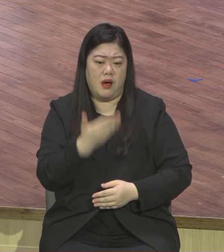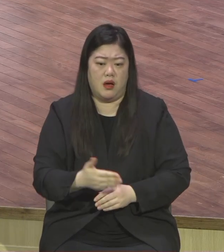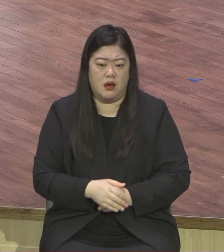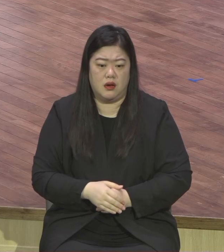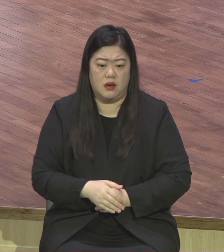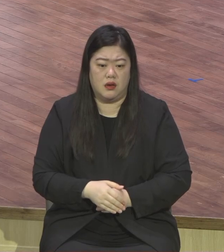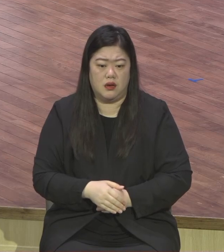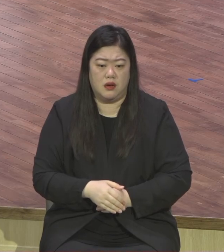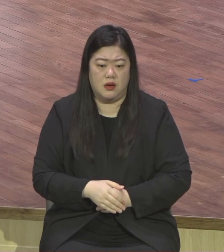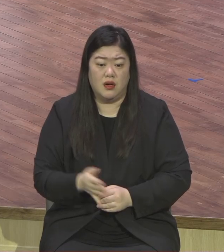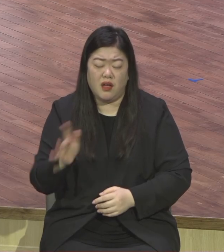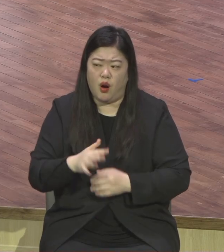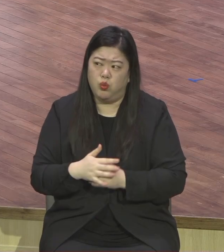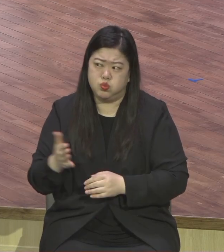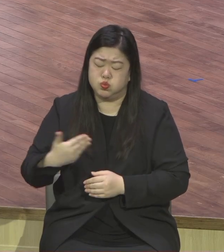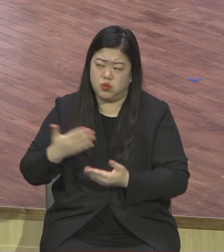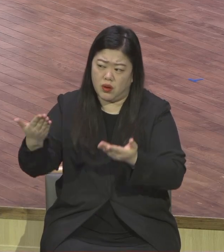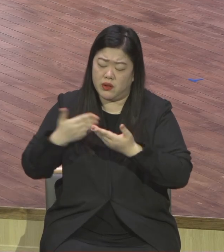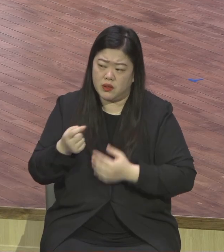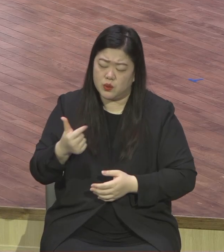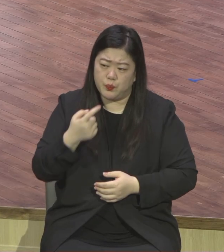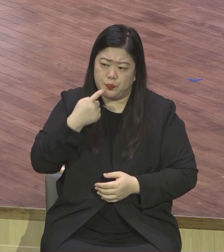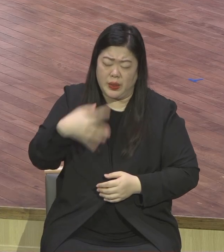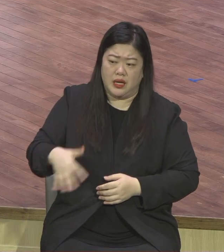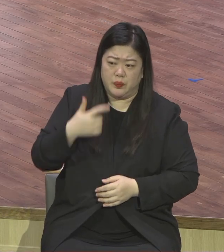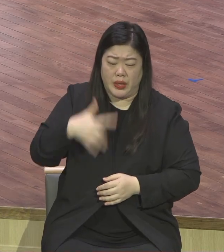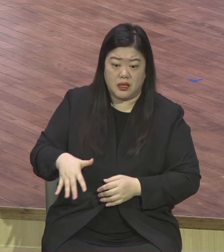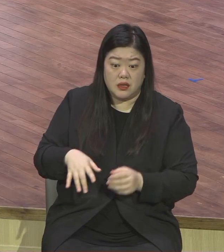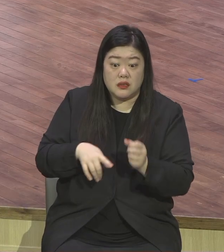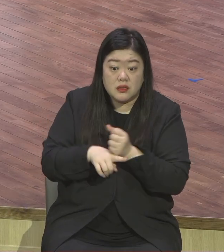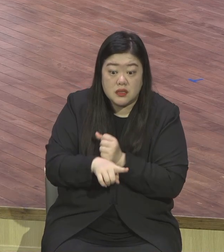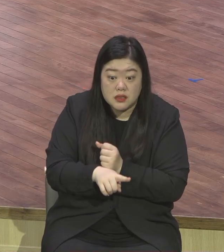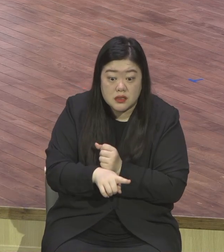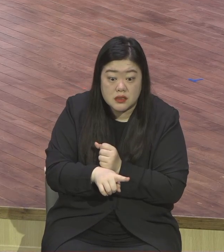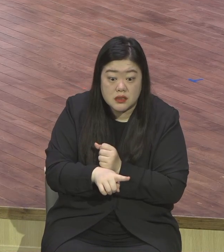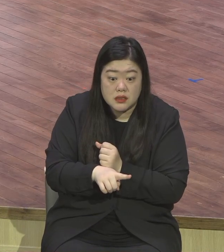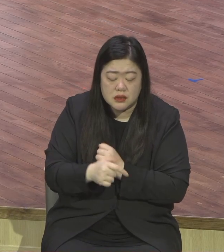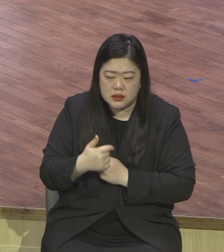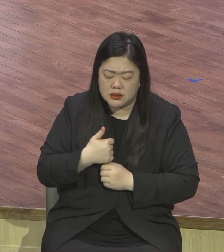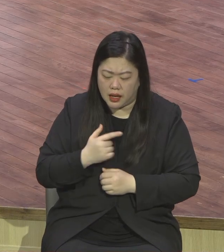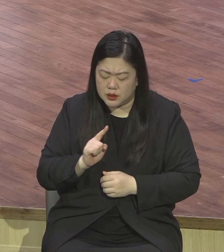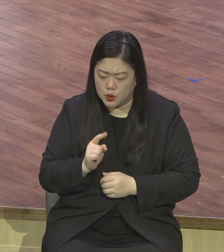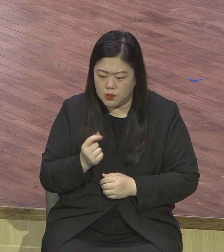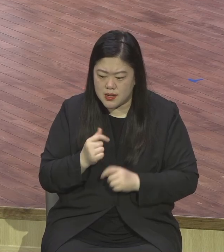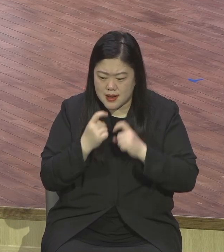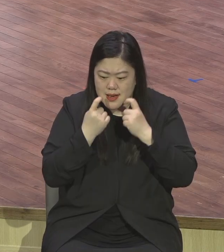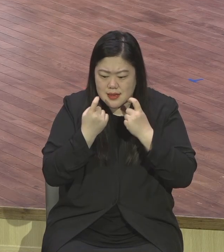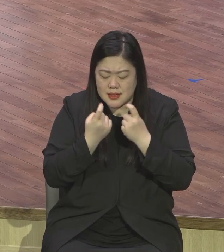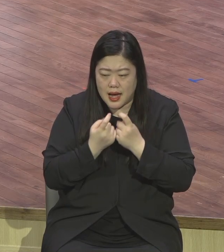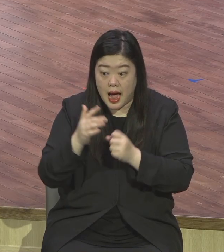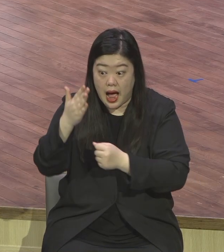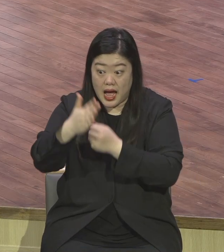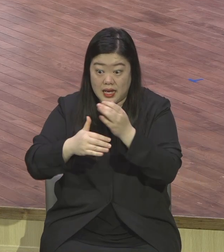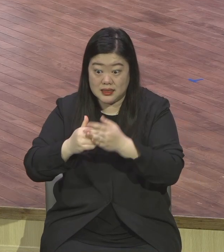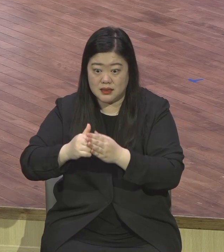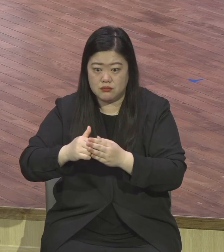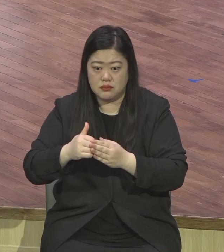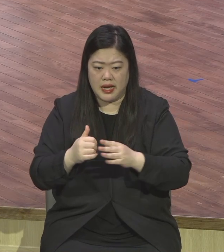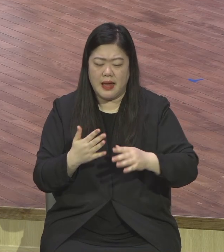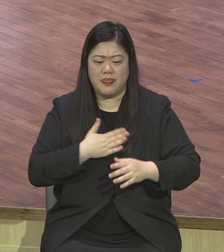거요. 뭔가가 잘못되어서 지금 그렇지 않으면 힘들 이유가 없어요. 뭘 힘듭니까? 천국